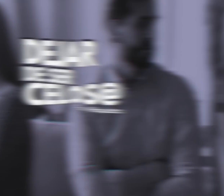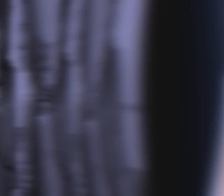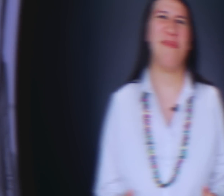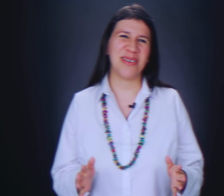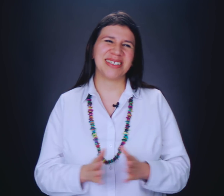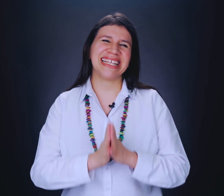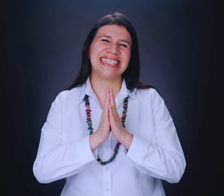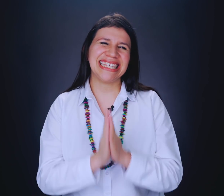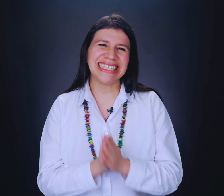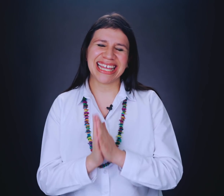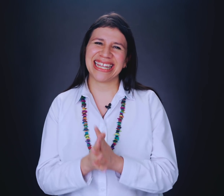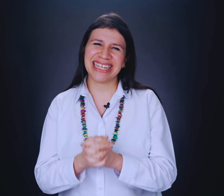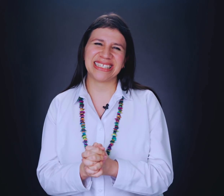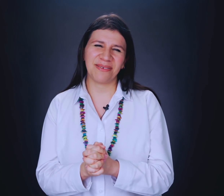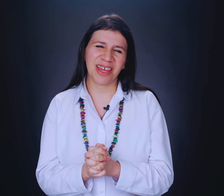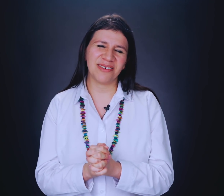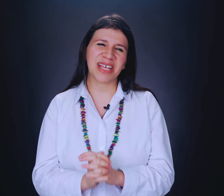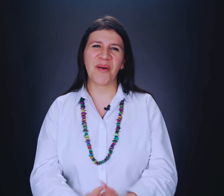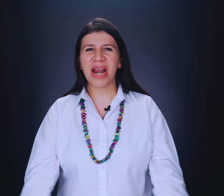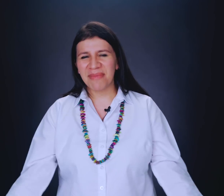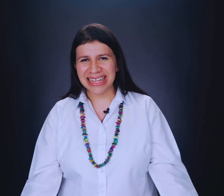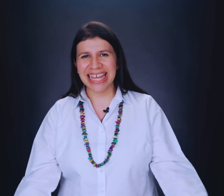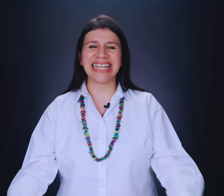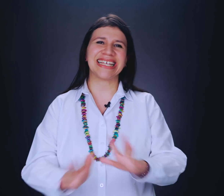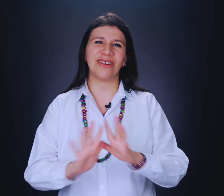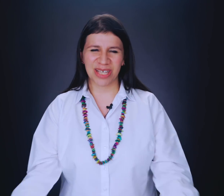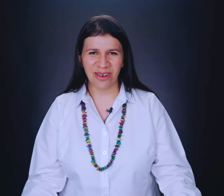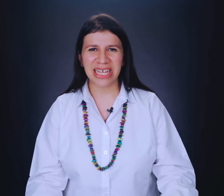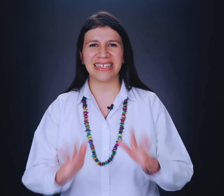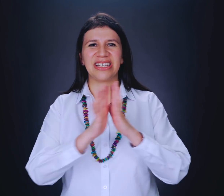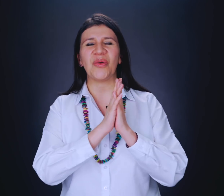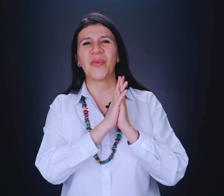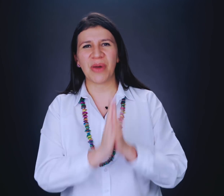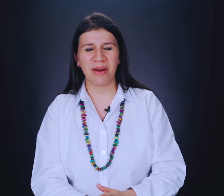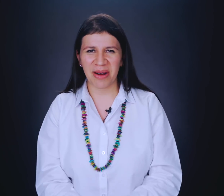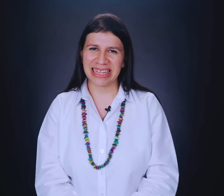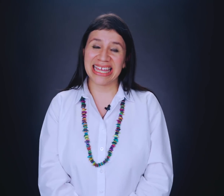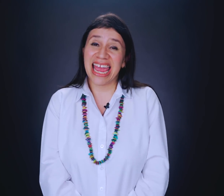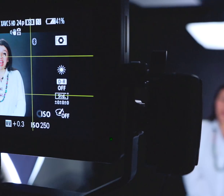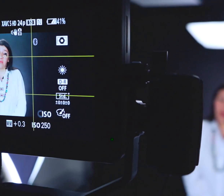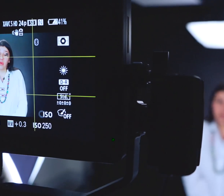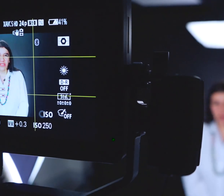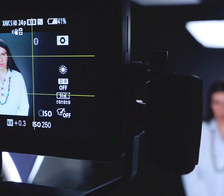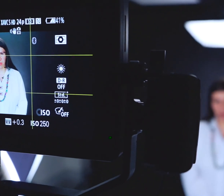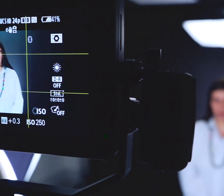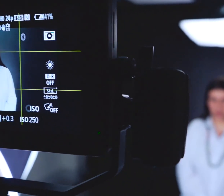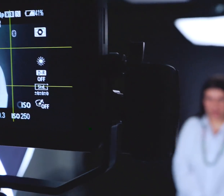Amigos, si decidiste quedarte en este video, seguramente es que los celos han sido un problema para ti en muchos momentos de tu vida.